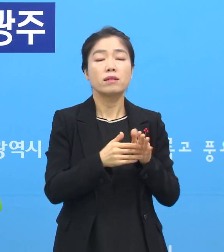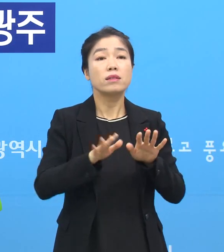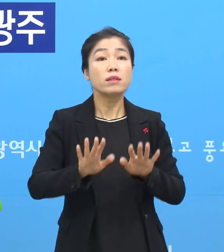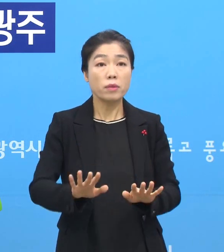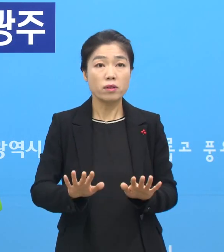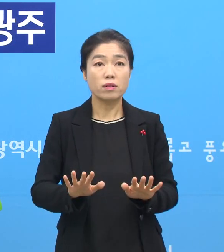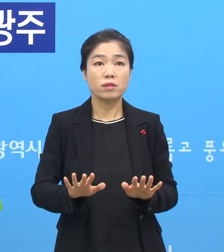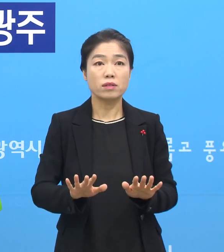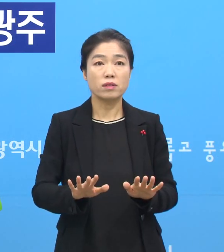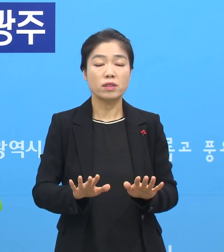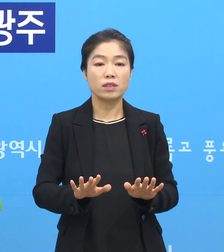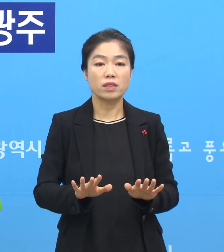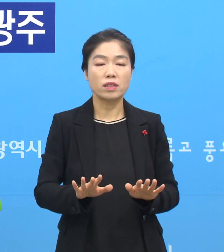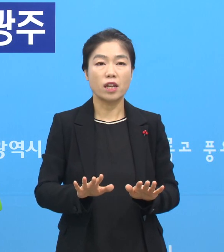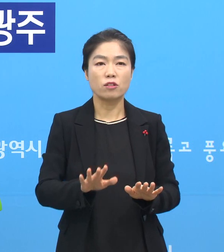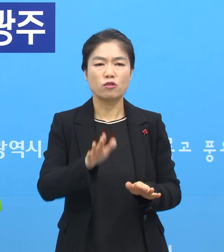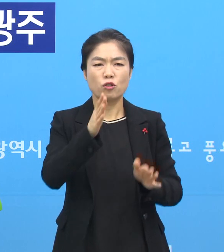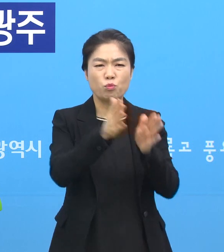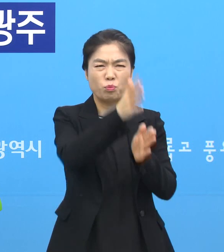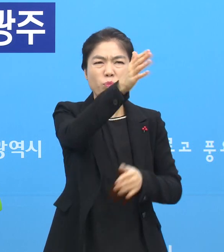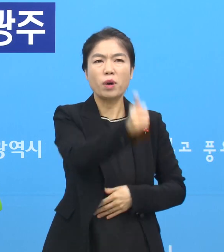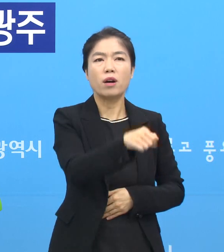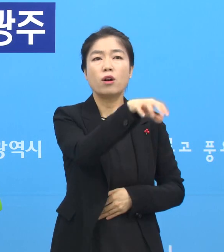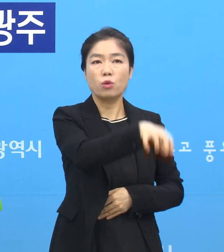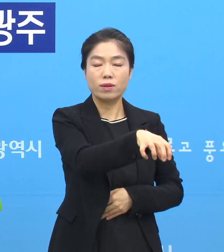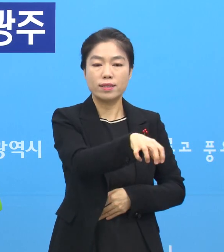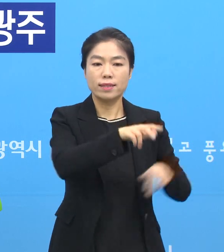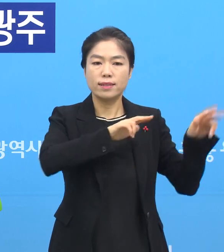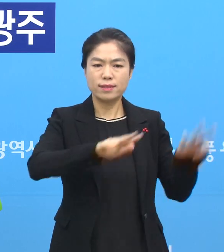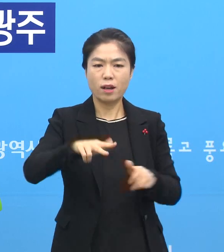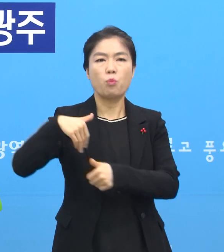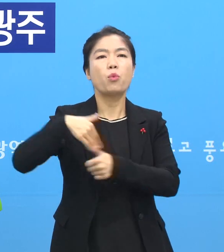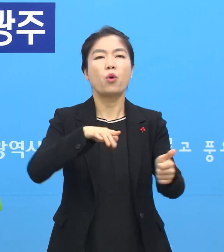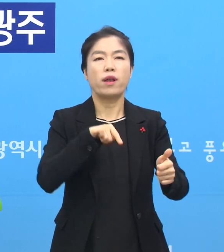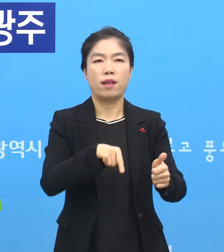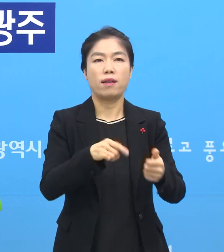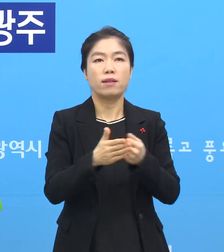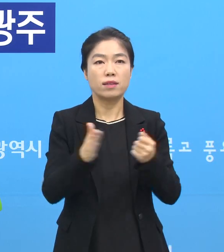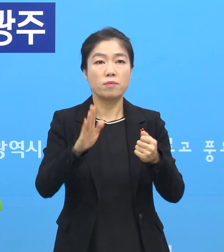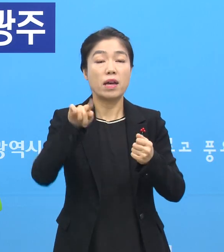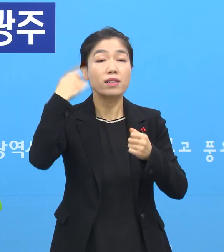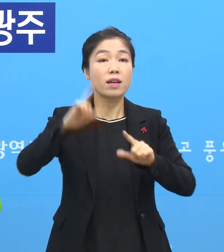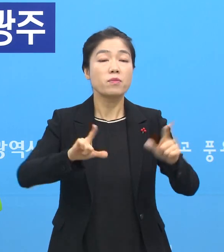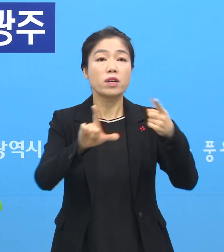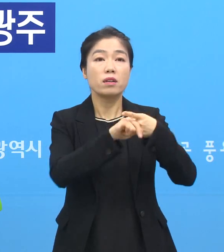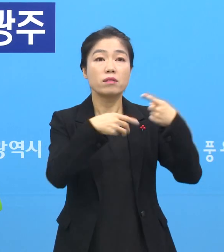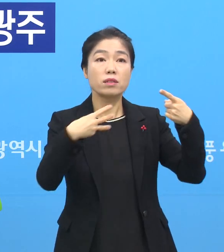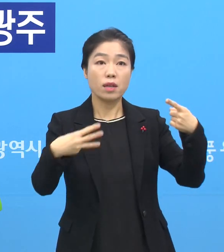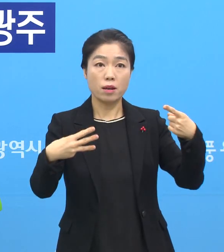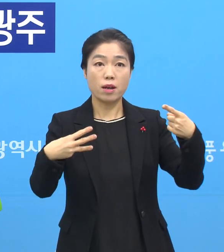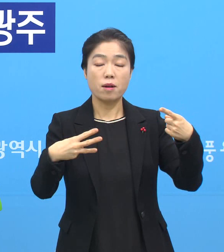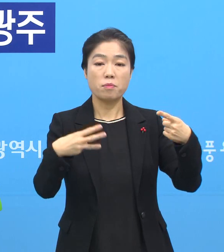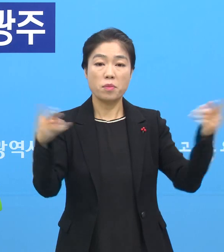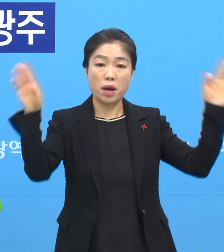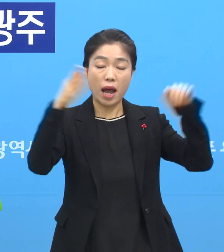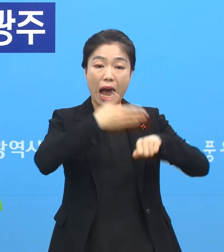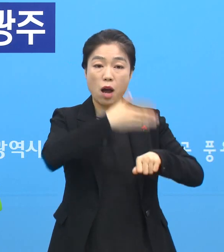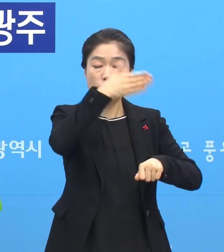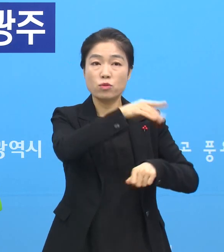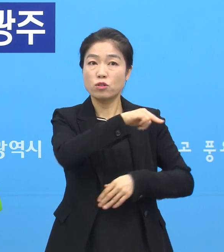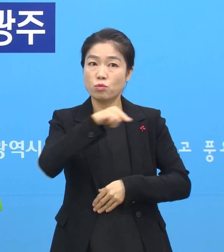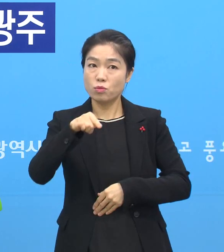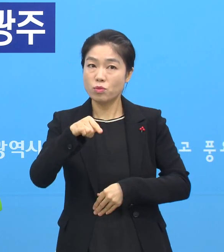이번에는 중수본에서 긴급현장대응팀이 즉각 파견이 왔습니다. 그래서 그 다음 날인 1월 3일 9시부터